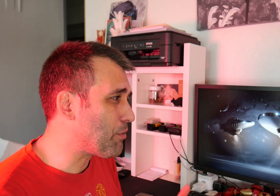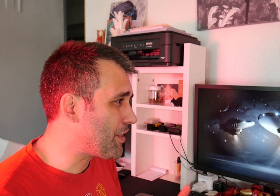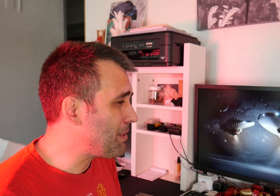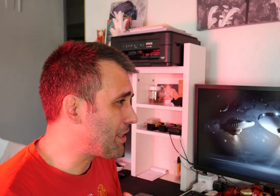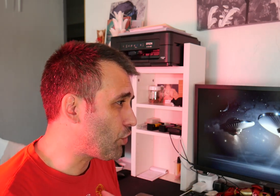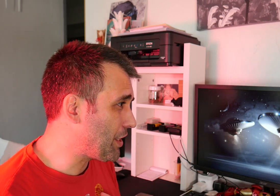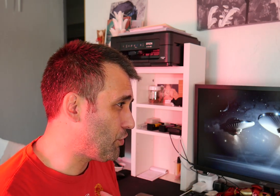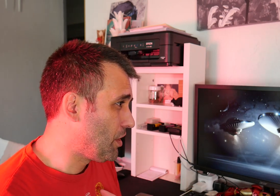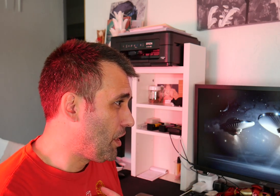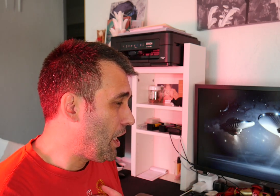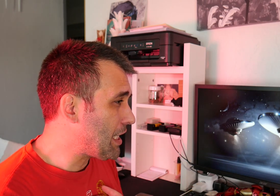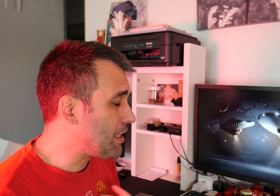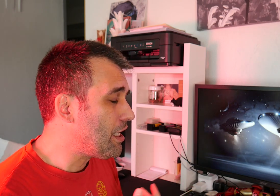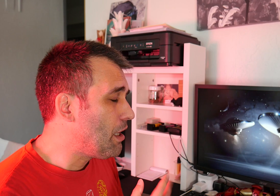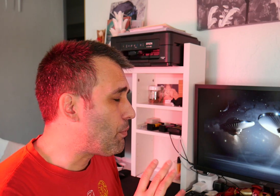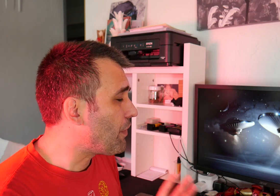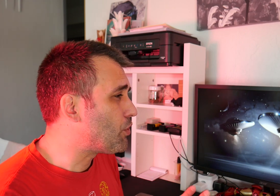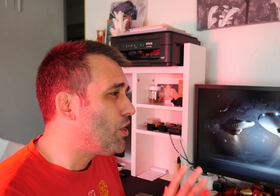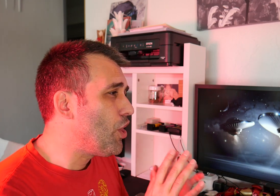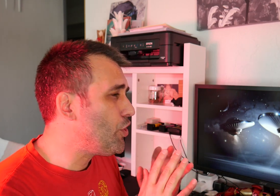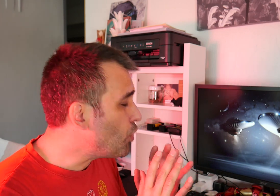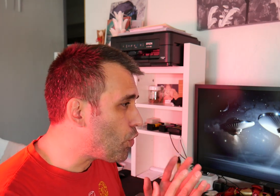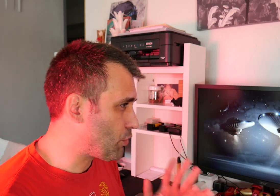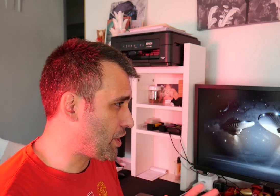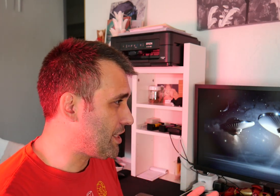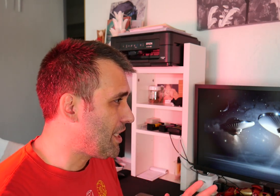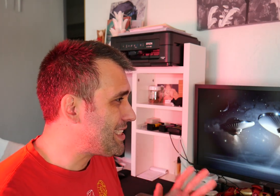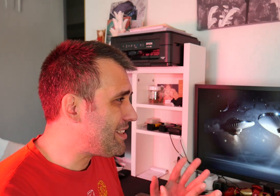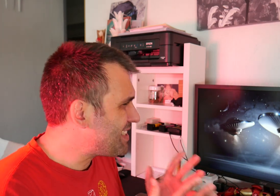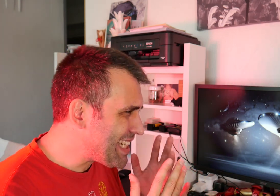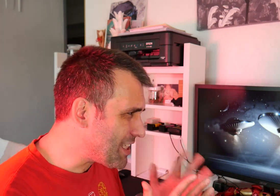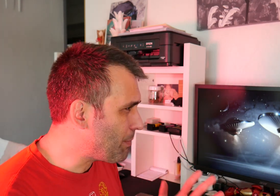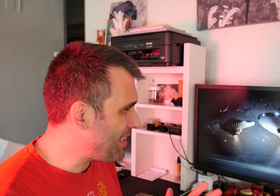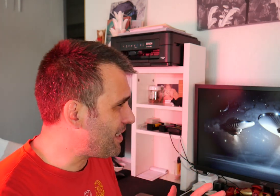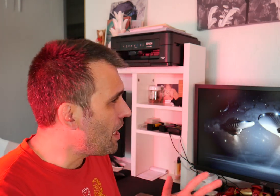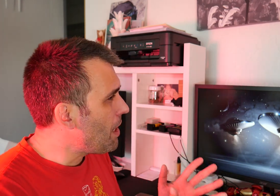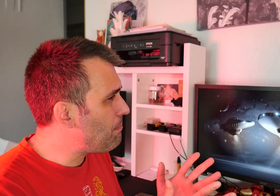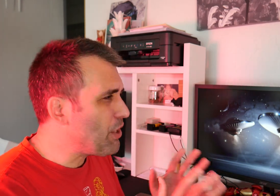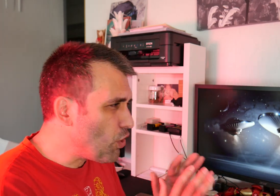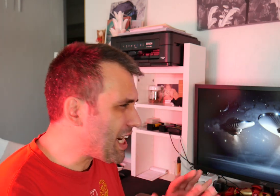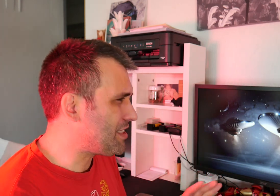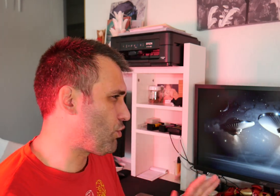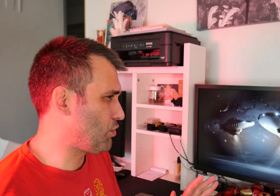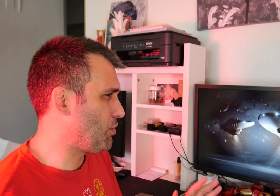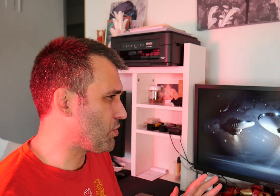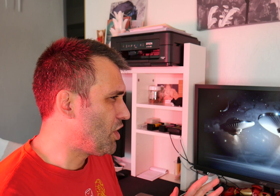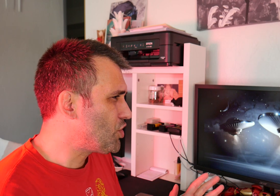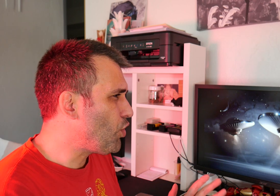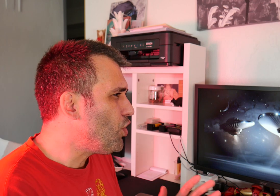por hacerme tanto daño. Así que, por favor, no lo acoséis. Sé que se lo merece. Pero no lo hagáis de todos modos. Solo